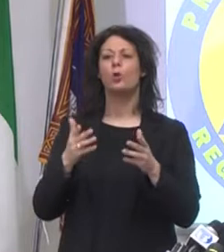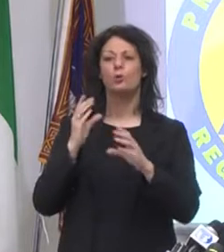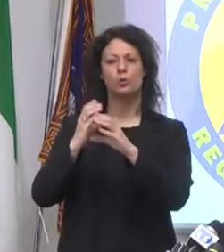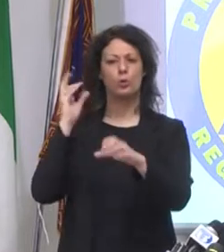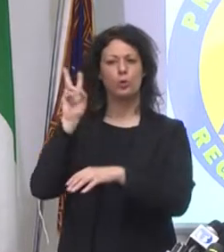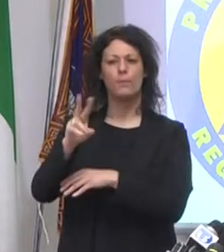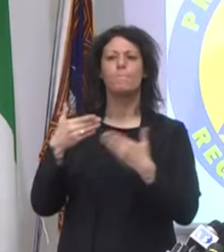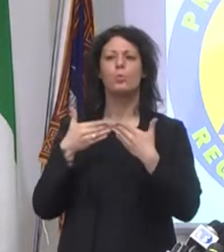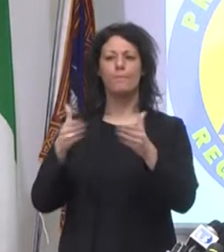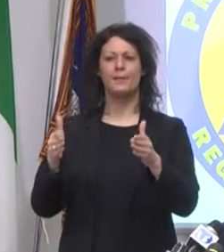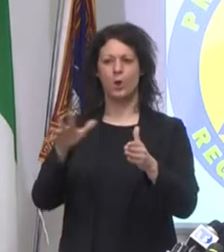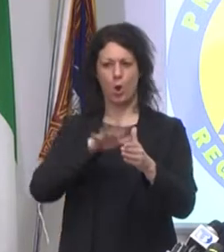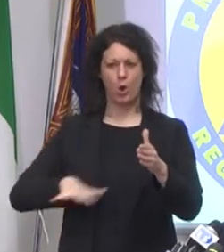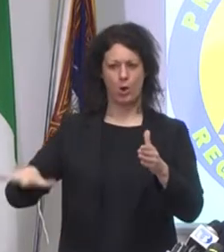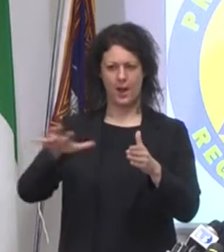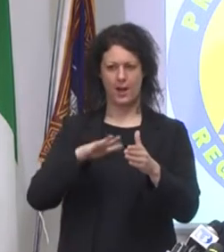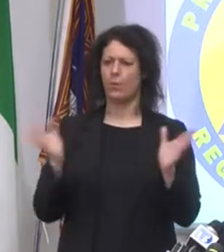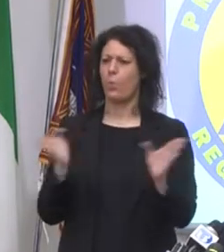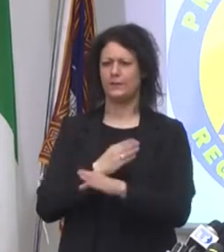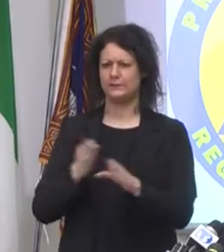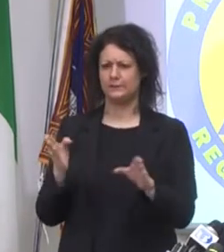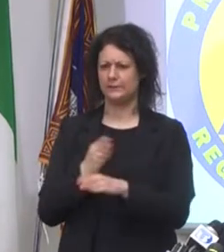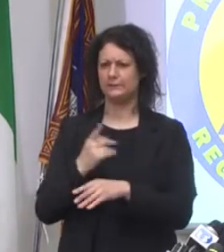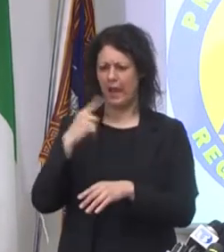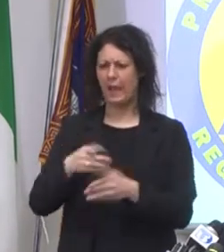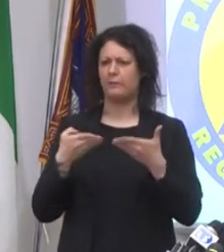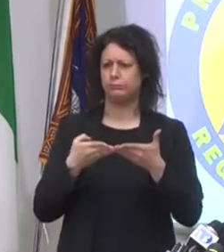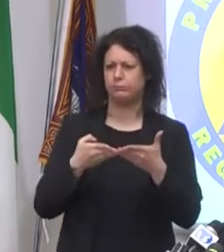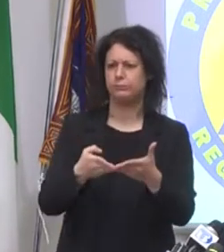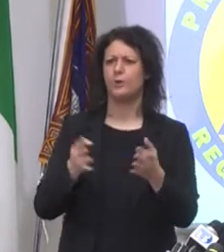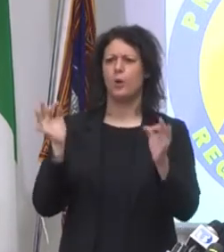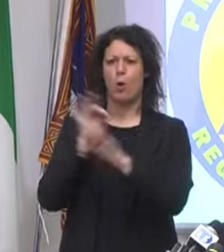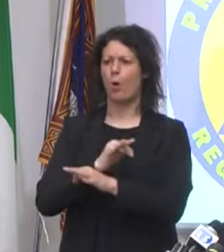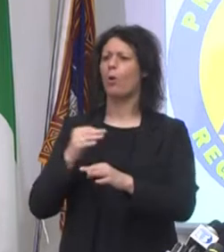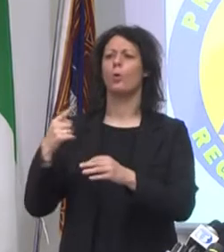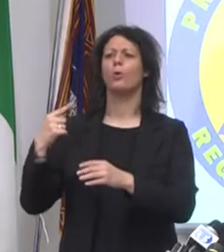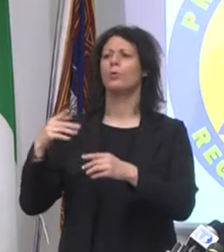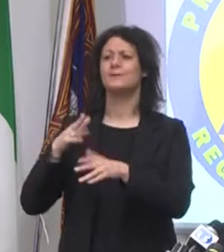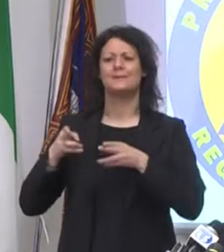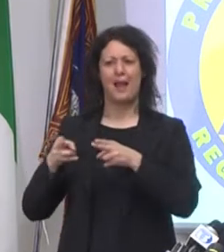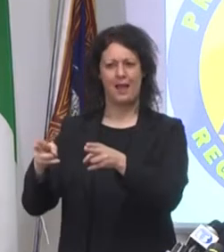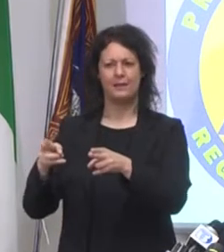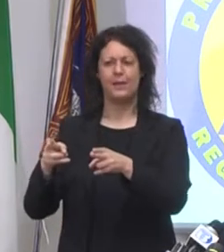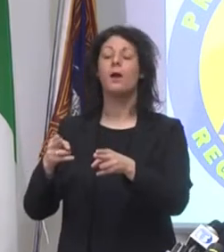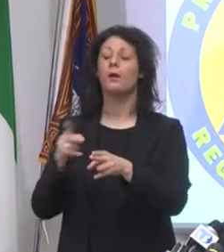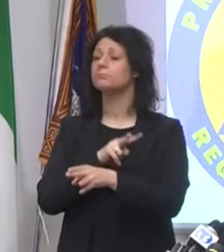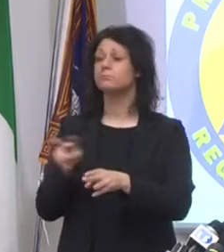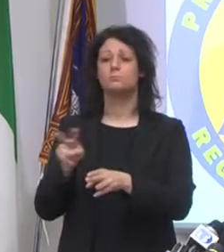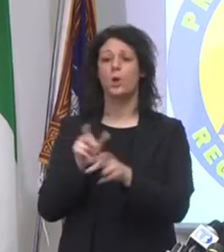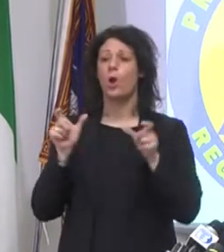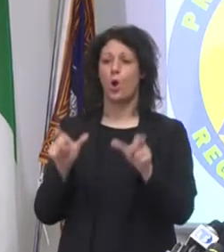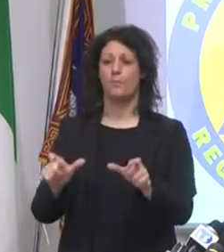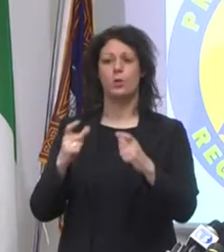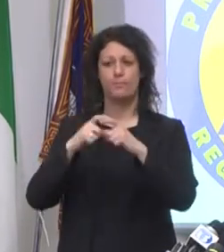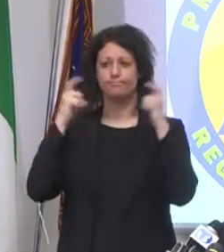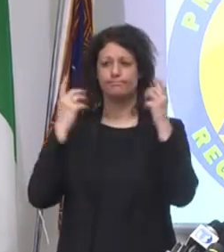locale. Qualsiasi tipo di trasporto pubblico locale, da quello acqua o quello su gomma, c'è l'opera della mascherina e dei